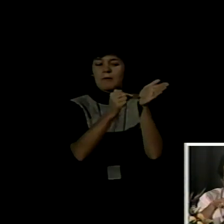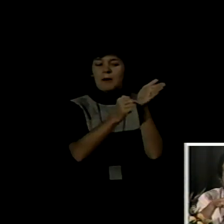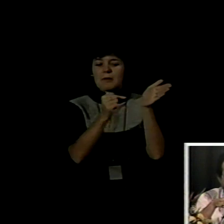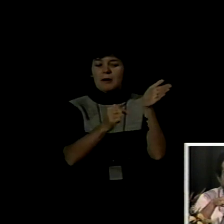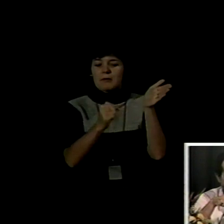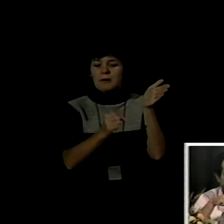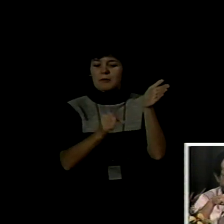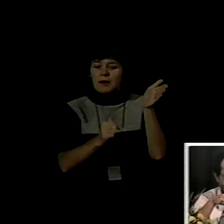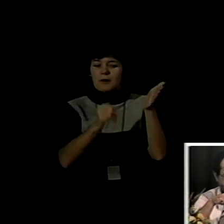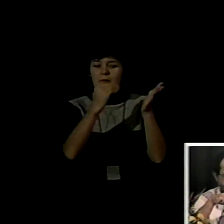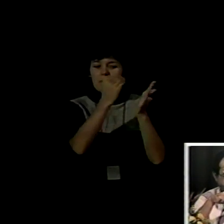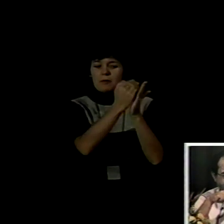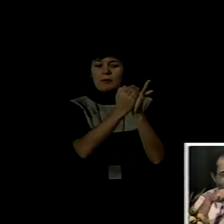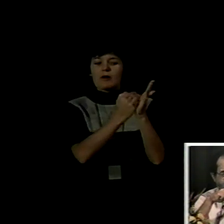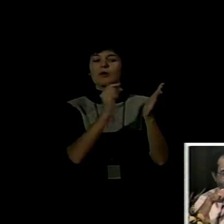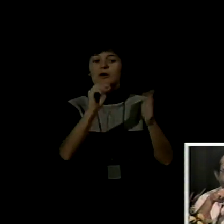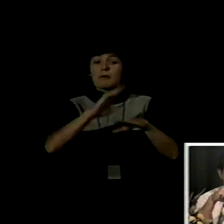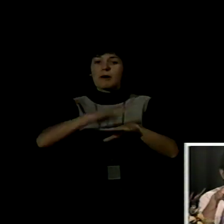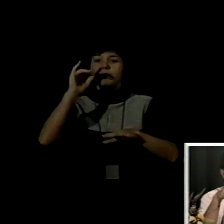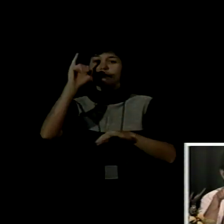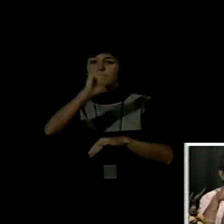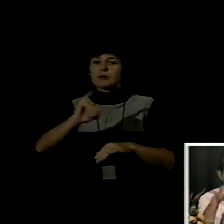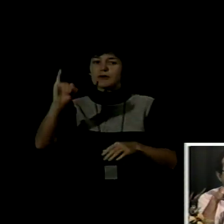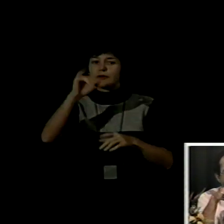educativas. No se trata, entonces, de referir